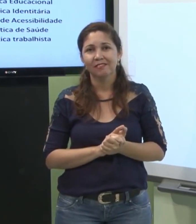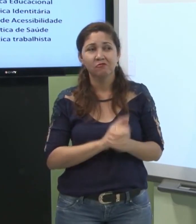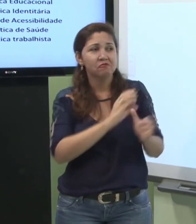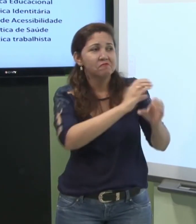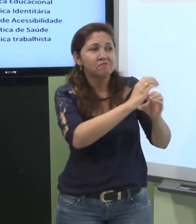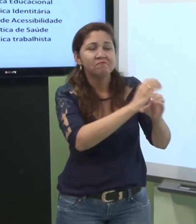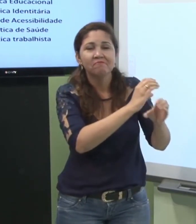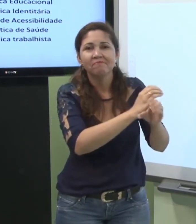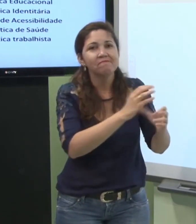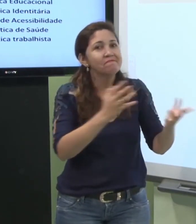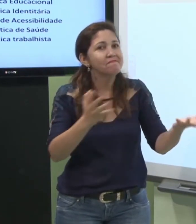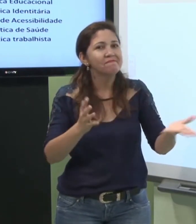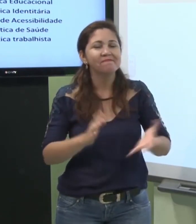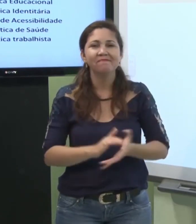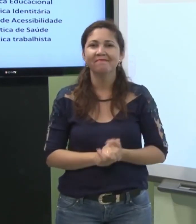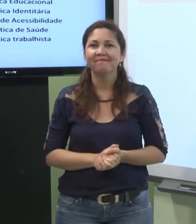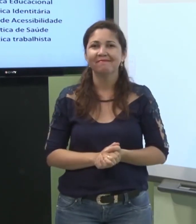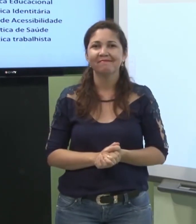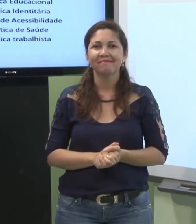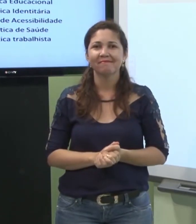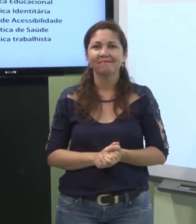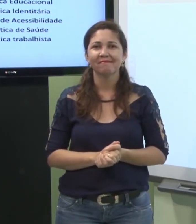e ele não consegue se comunicar com o médico